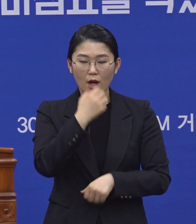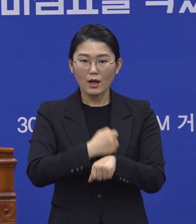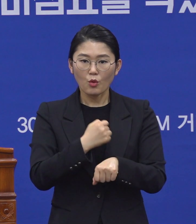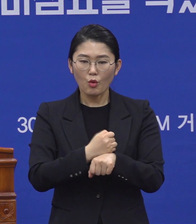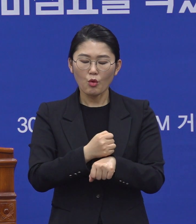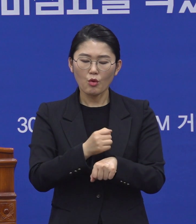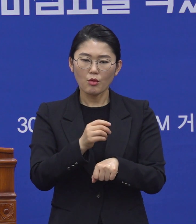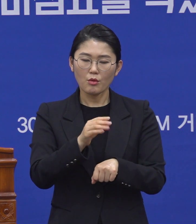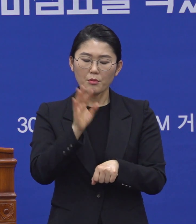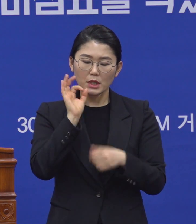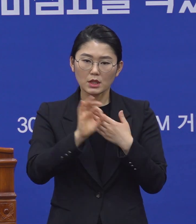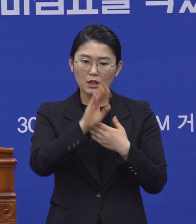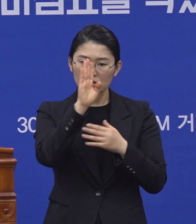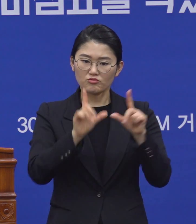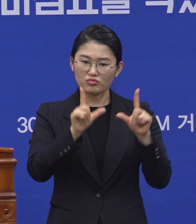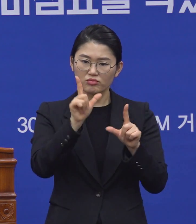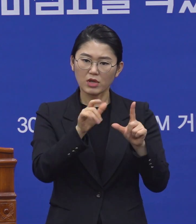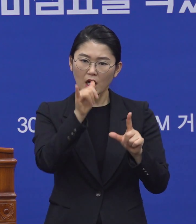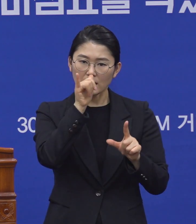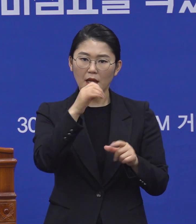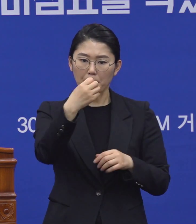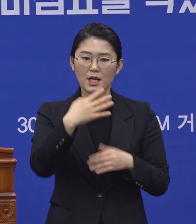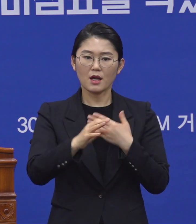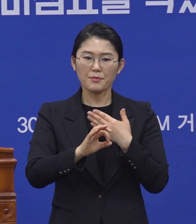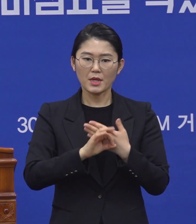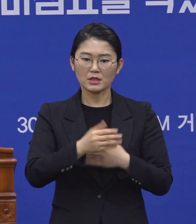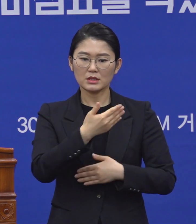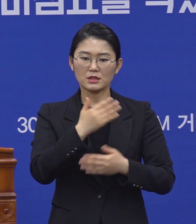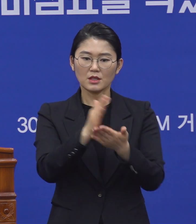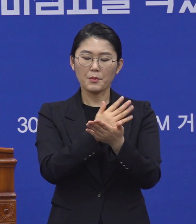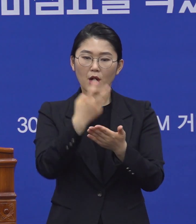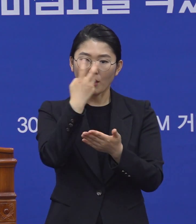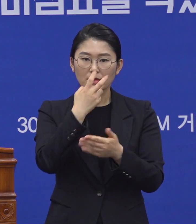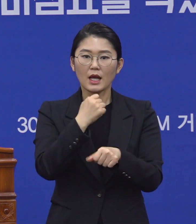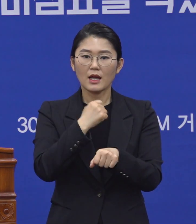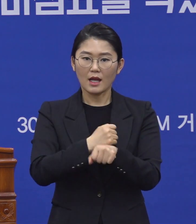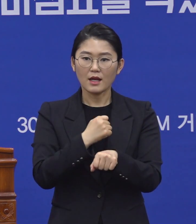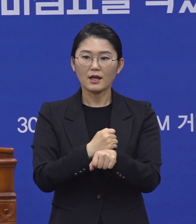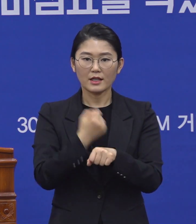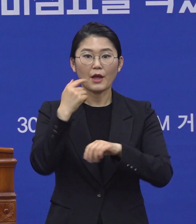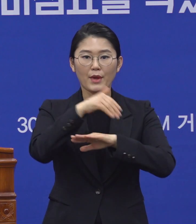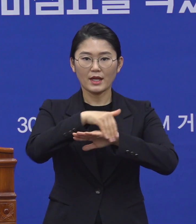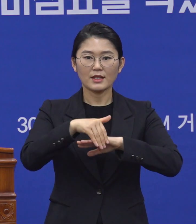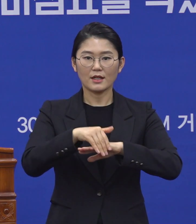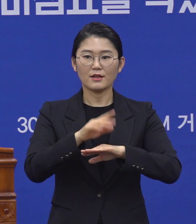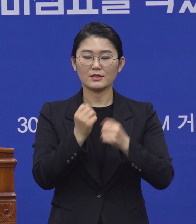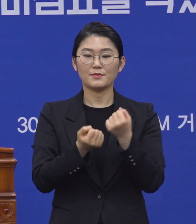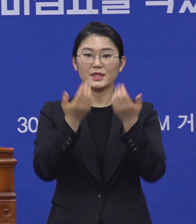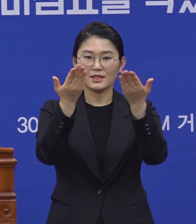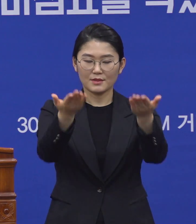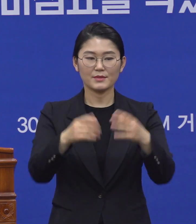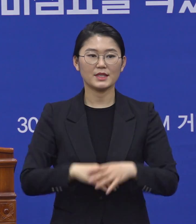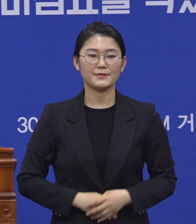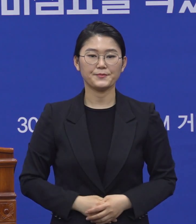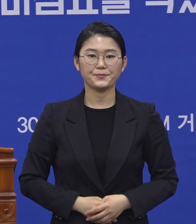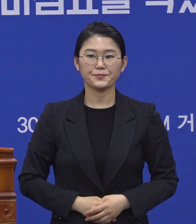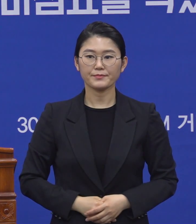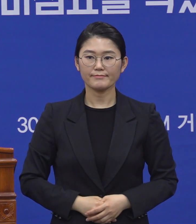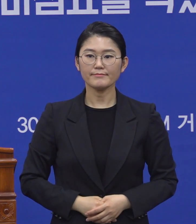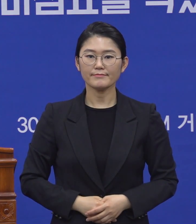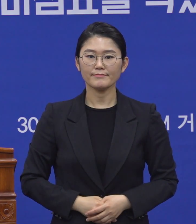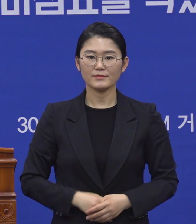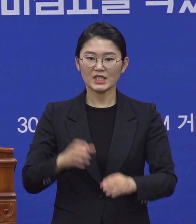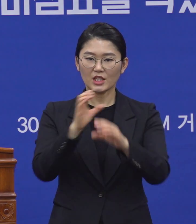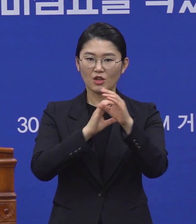실시하는 방향으로 그렇게 계획을 세우고 하고 있다 이렇게 말씀을 드리겠습니다. 이 정도로